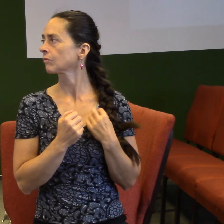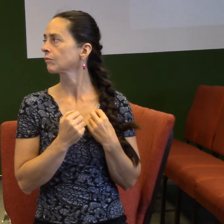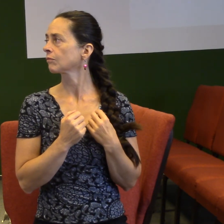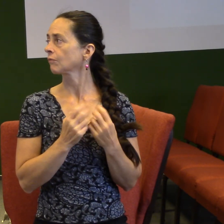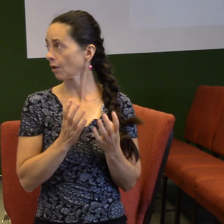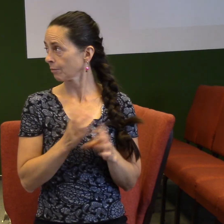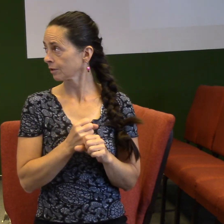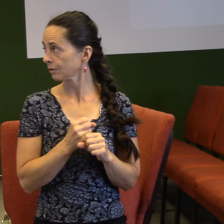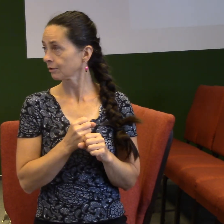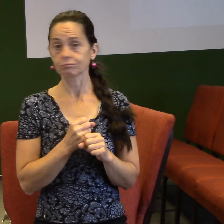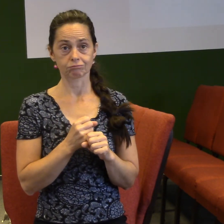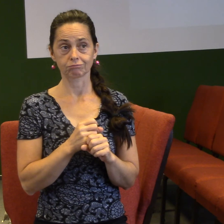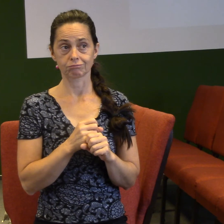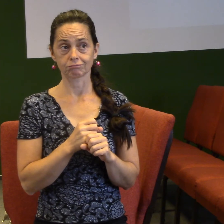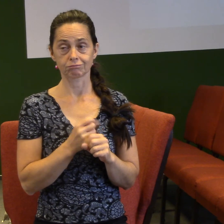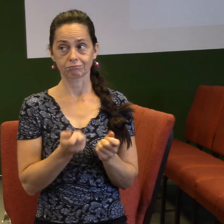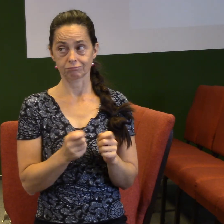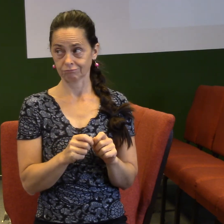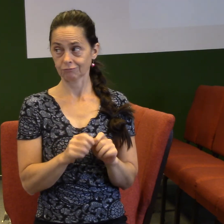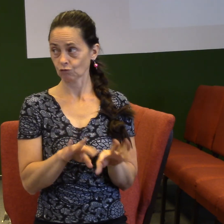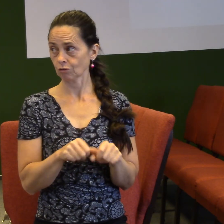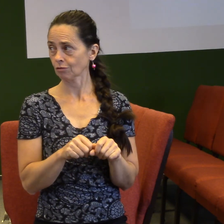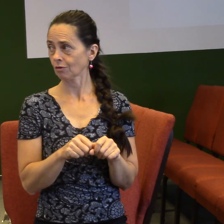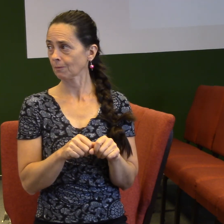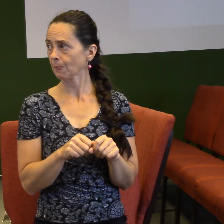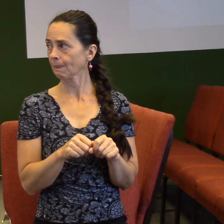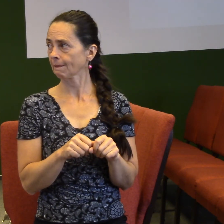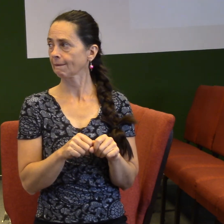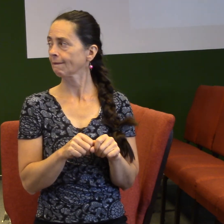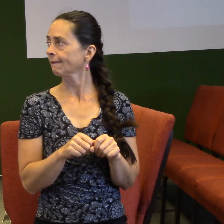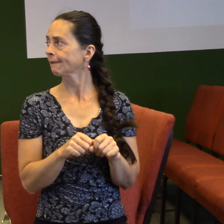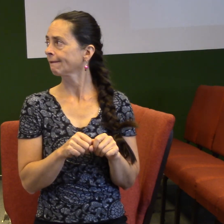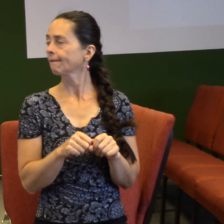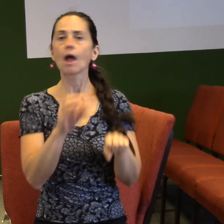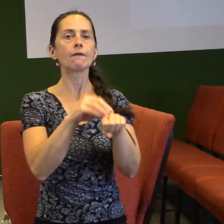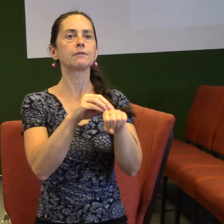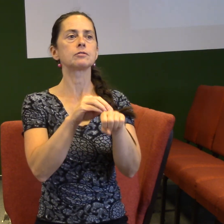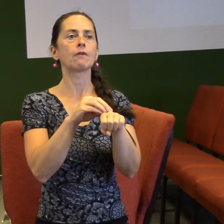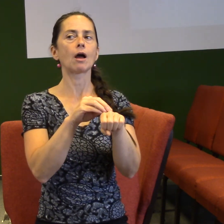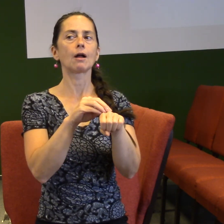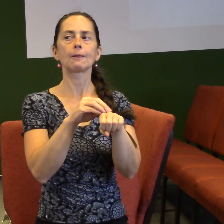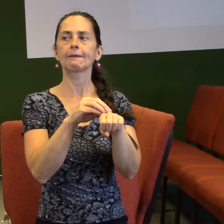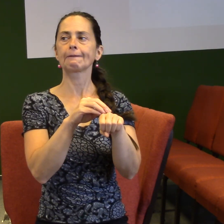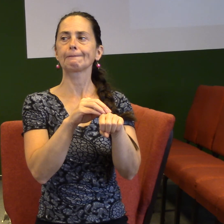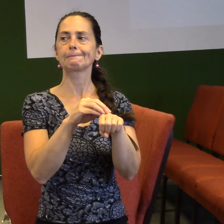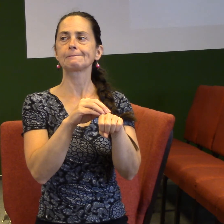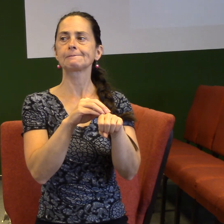To je asi všechno, co jsem chtěl říct. Mám tady poznačené výzva s otazníkem, takže nechám to už asi na Pavlovi.